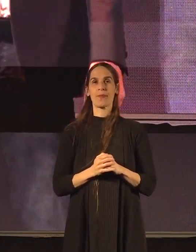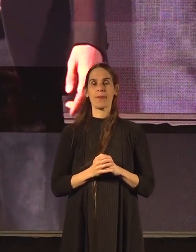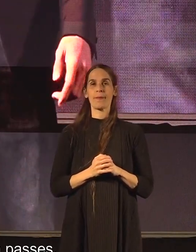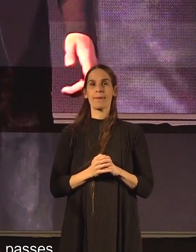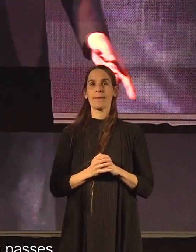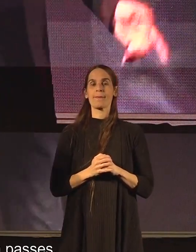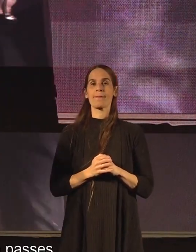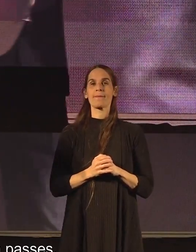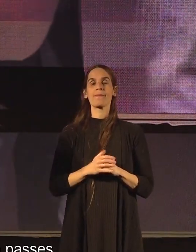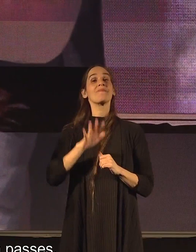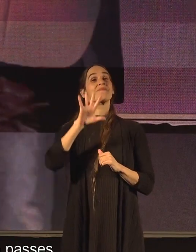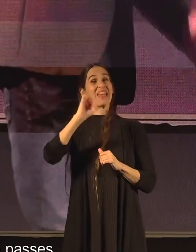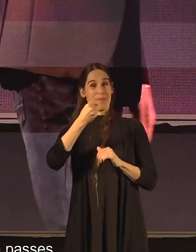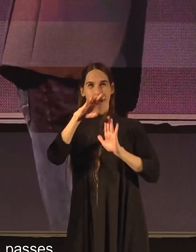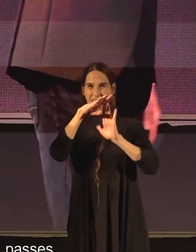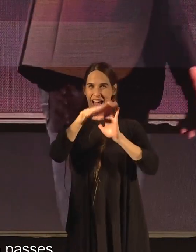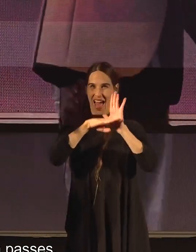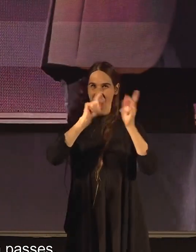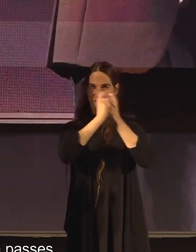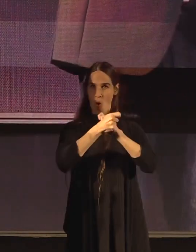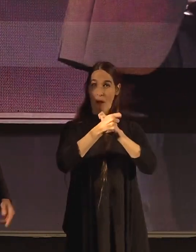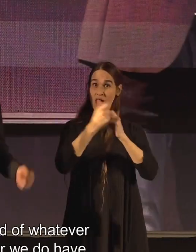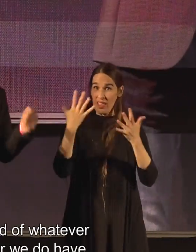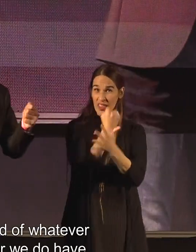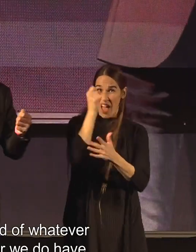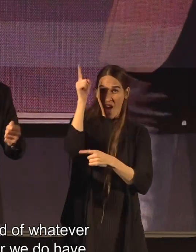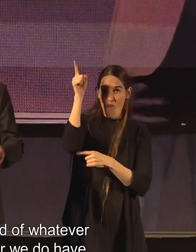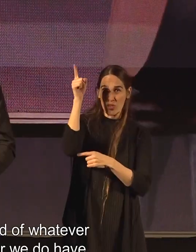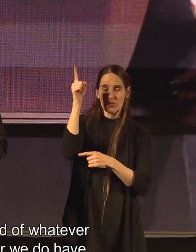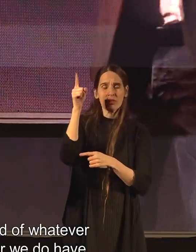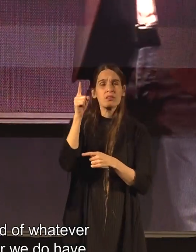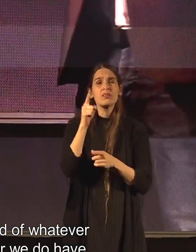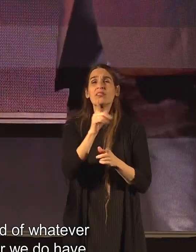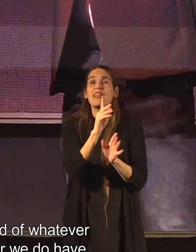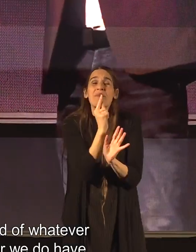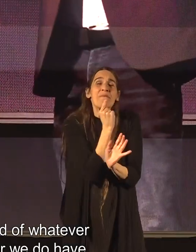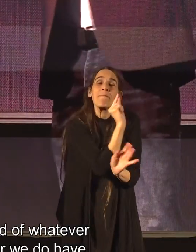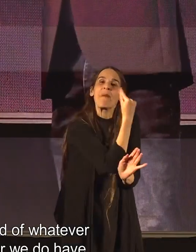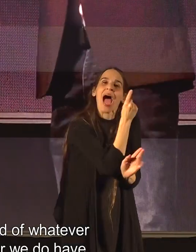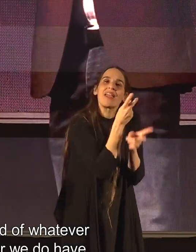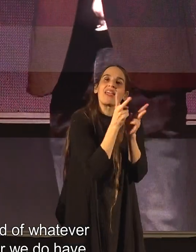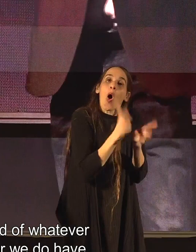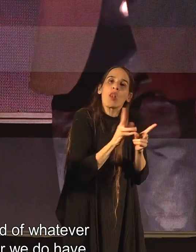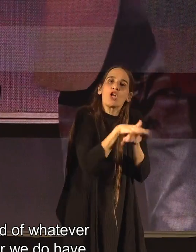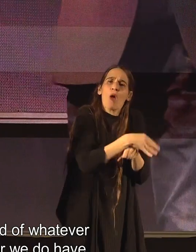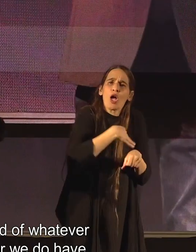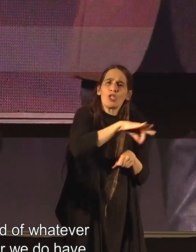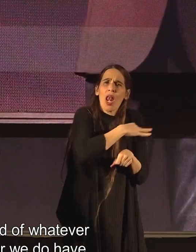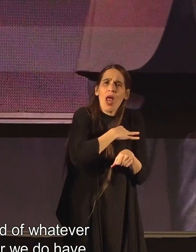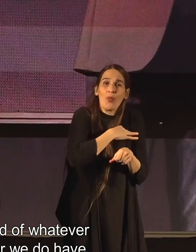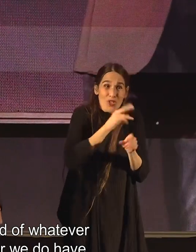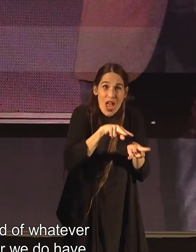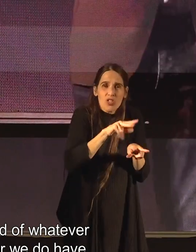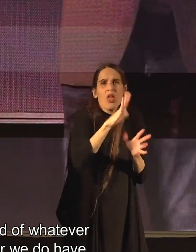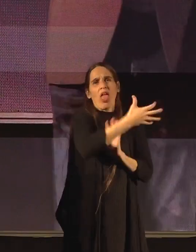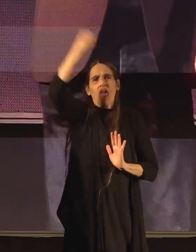ואם הרפורמה הזאת תעבור ייקחו מאיתנו את מעט יכולת ההשפעה שכן